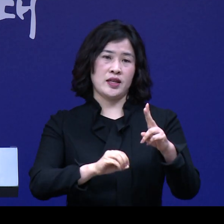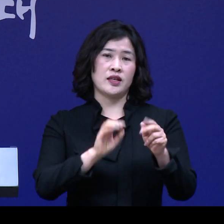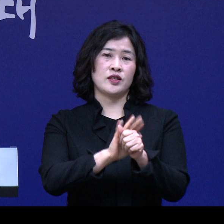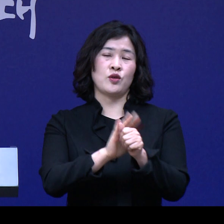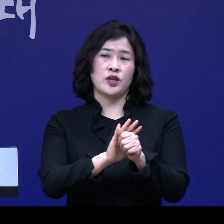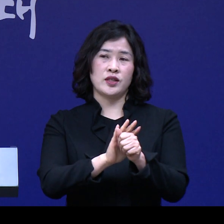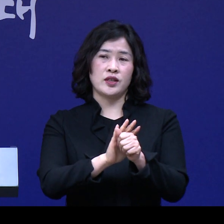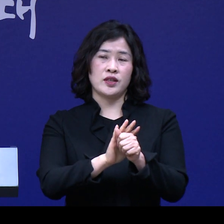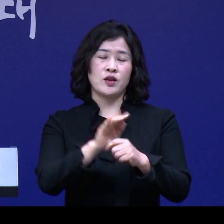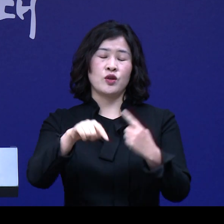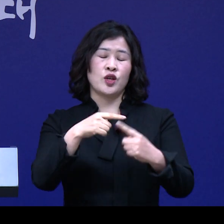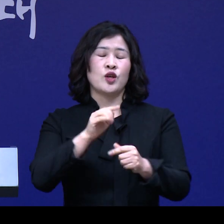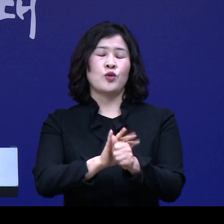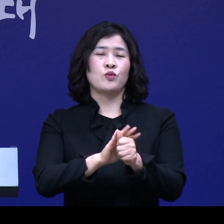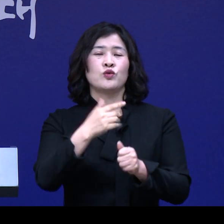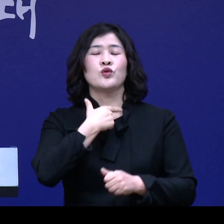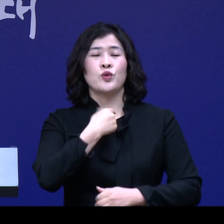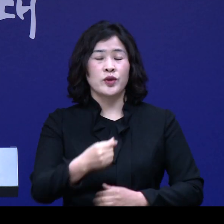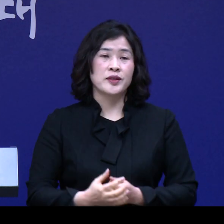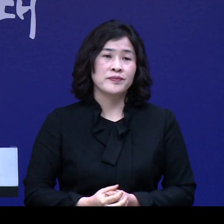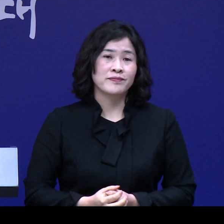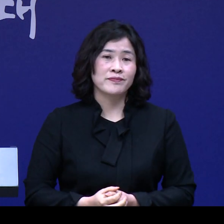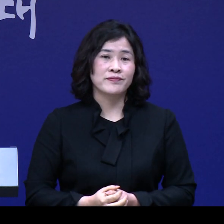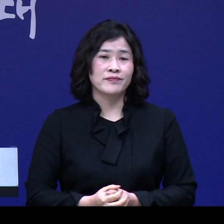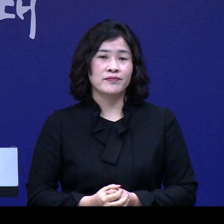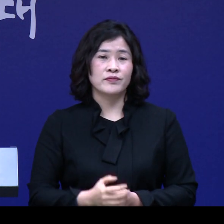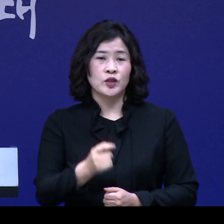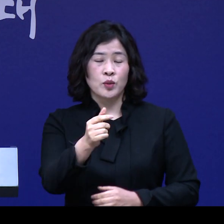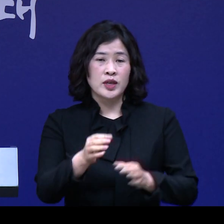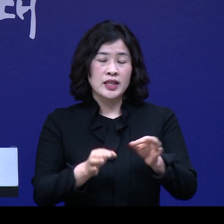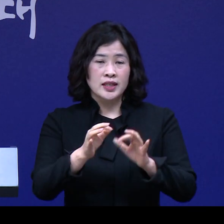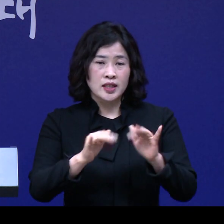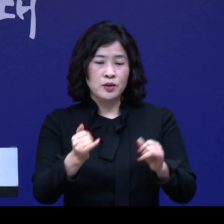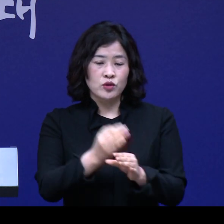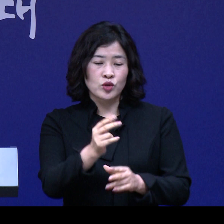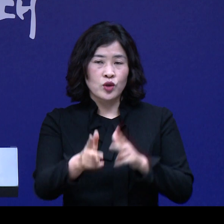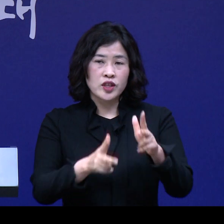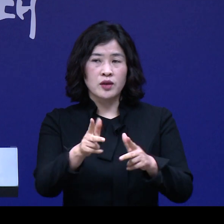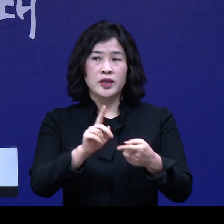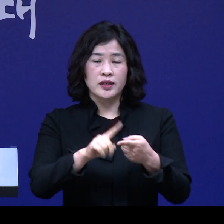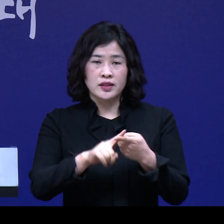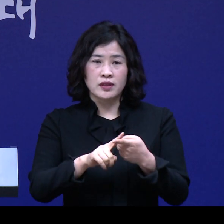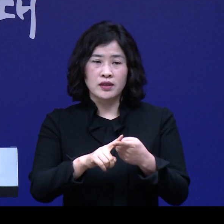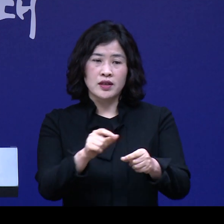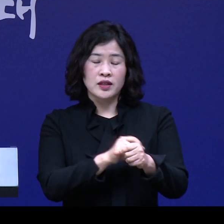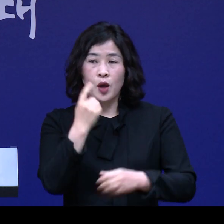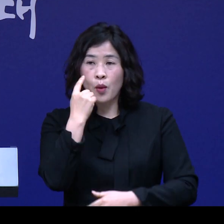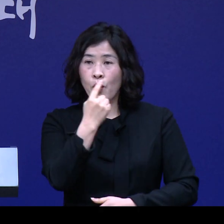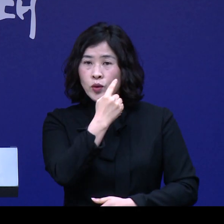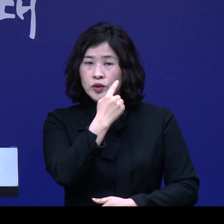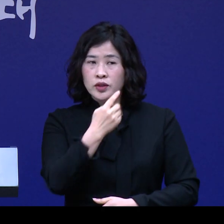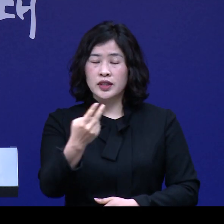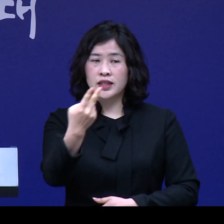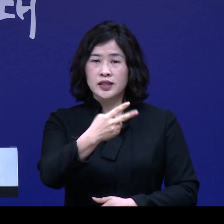지원해서 경영에 도움을 드리겠습니다. 소상공인 및 중소기업을 대상으로 특례보증을